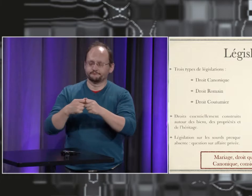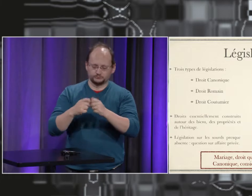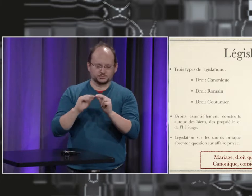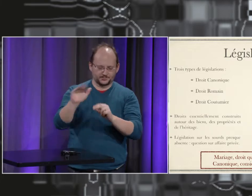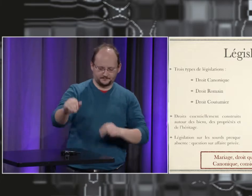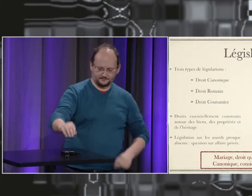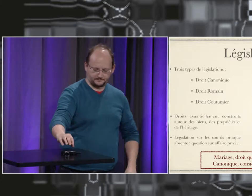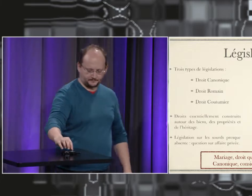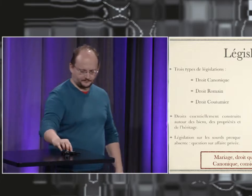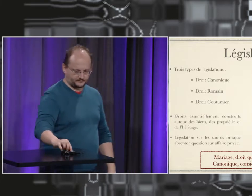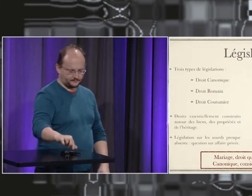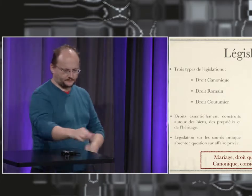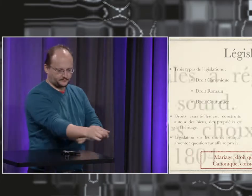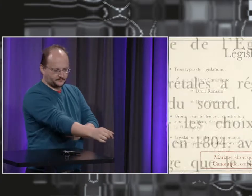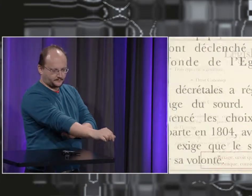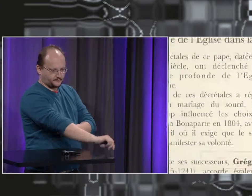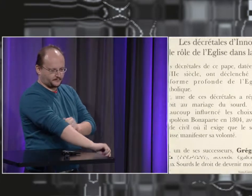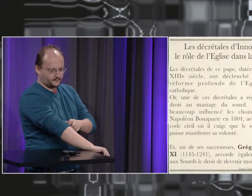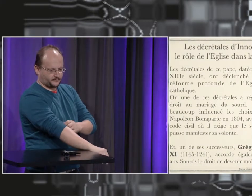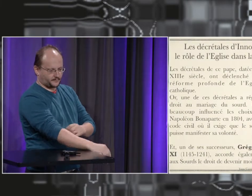les sourds pouvaient se marier alors que dans d'autres non